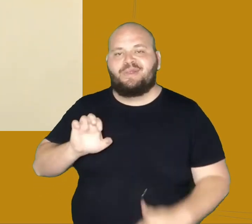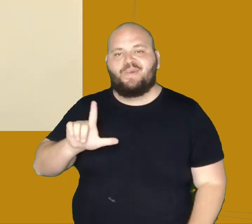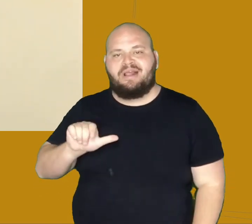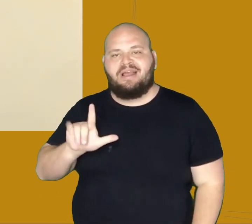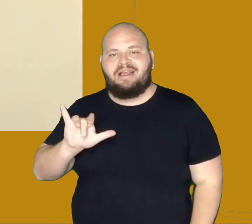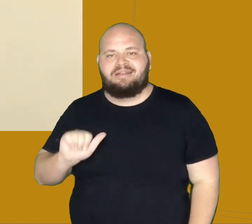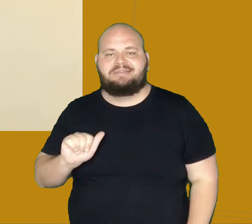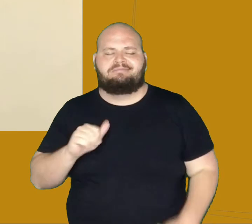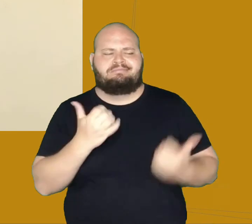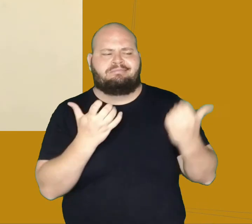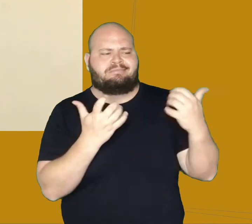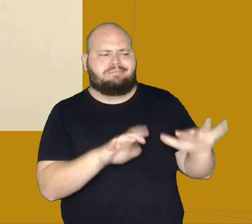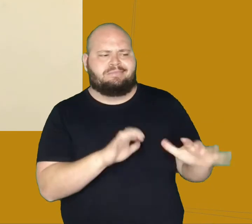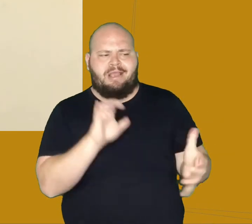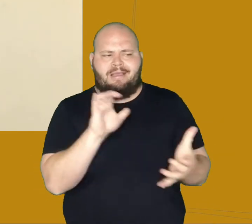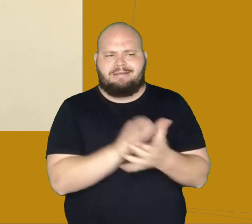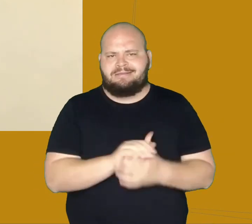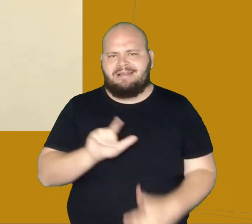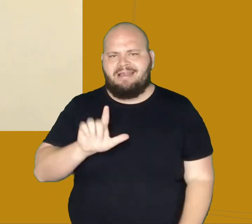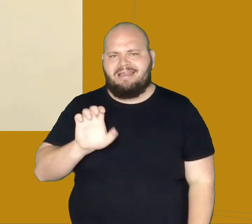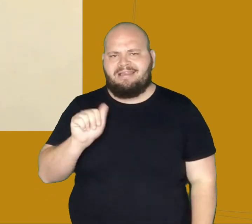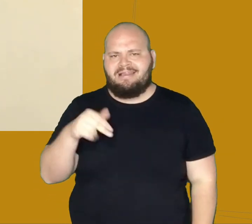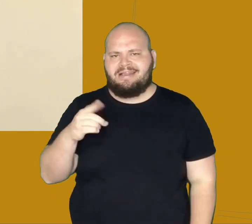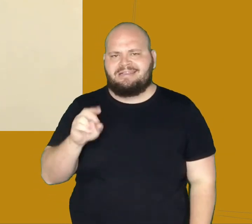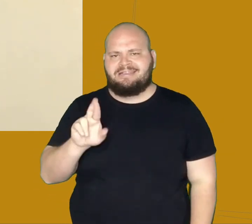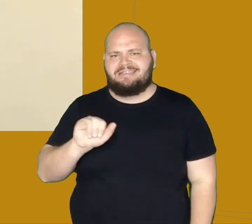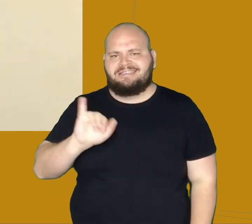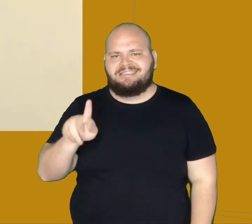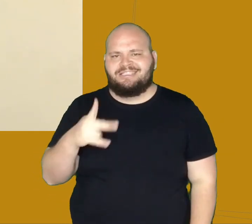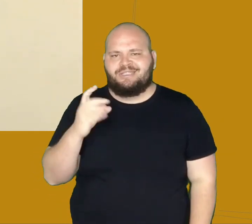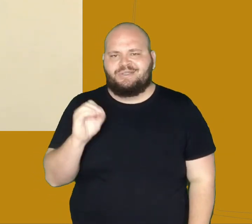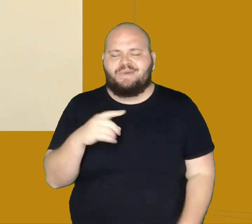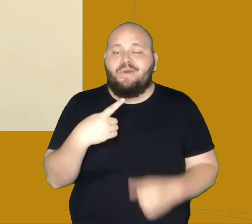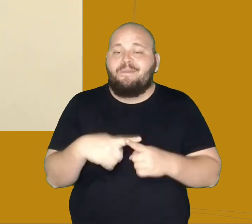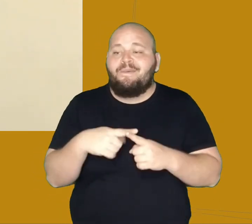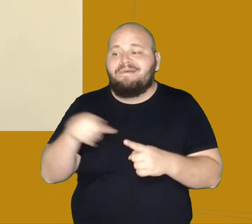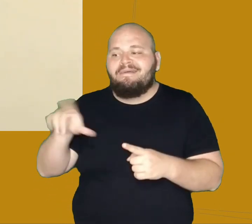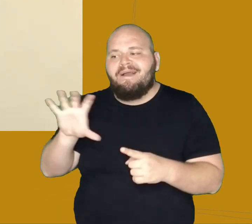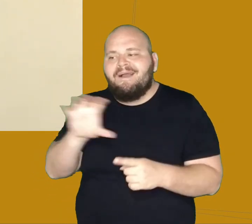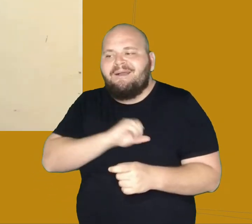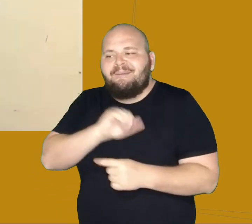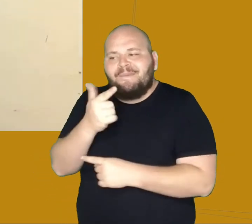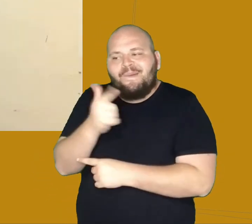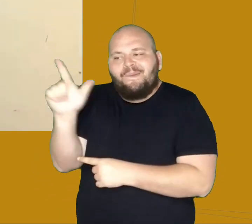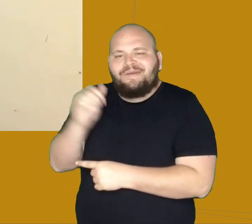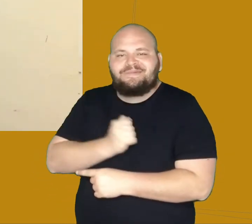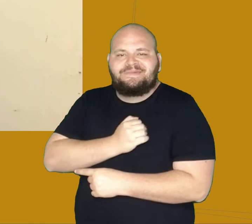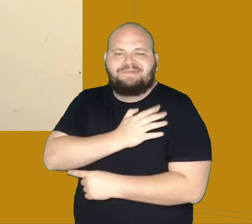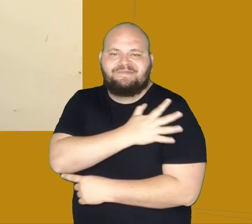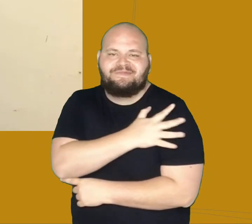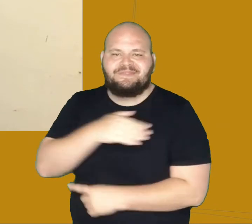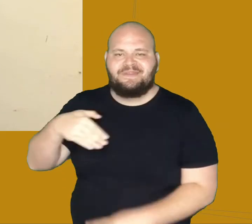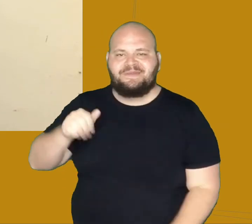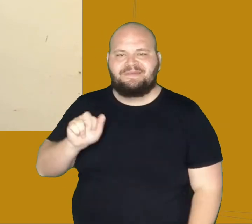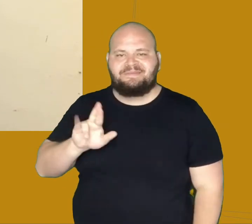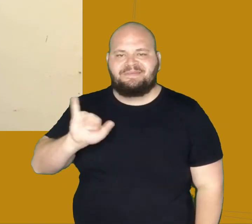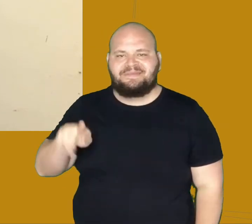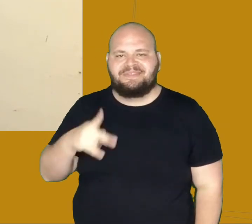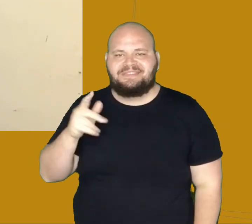rejeitando o casamento com o Andrinho, pois estava apaixonada por um oficial da Maria. Por causa da resistência de Eulália em relação ao